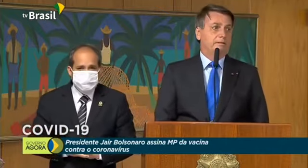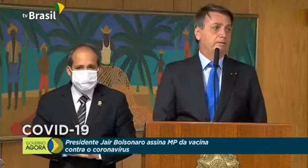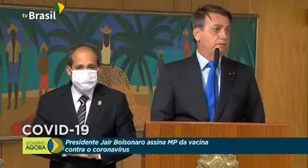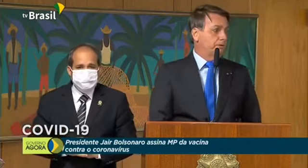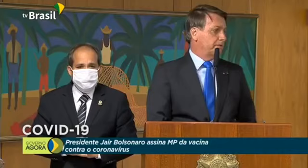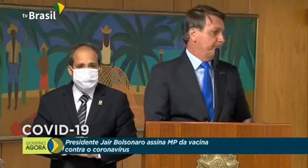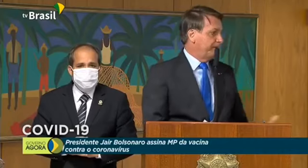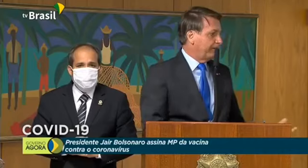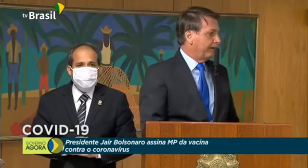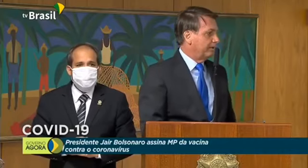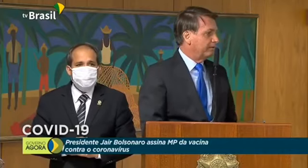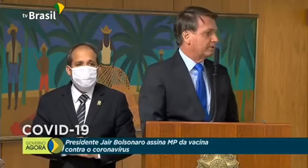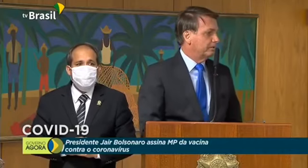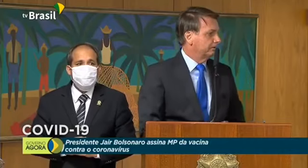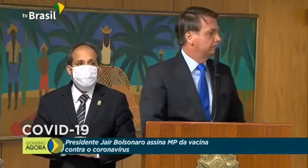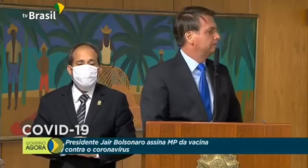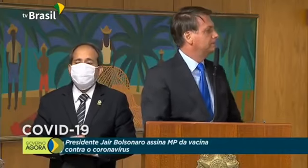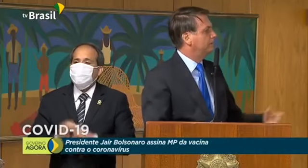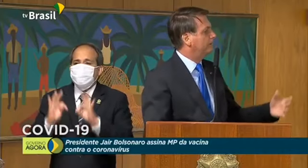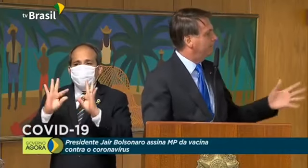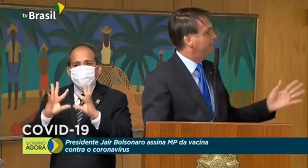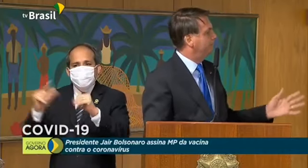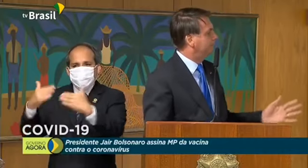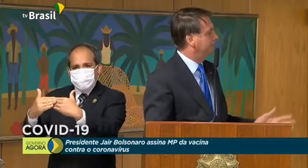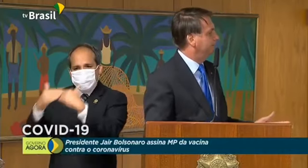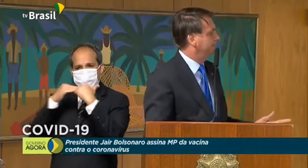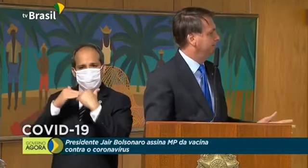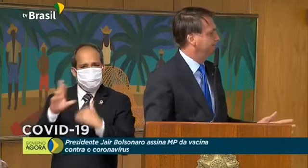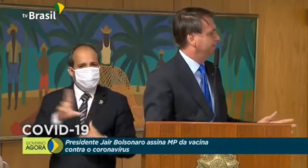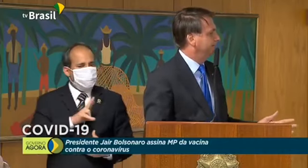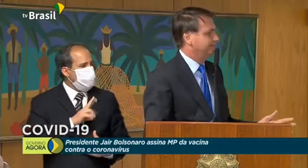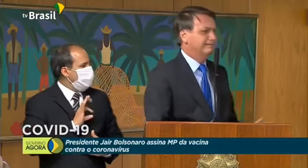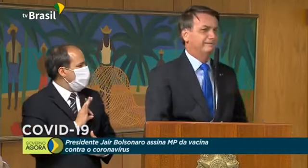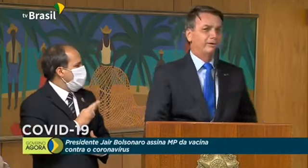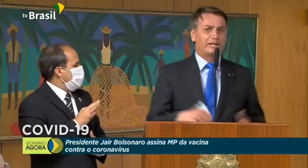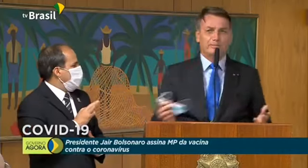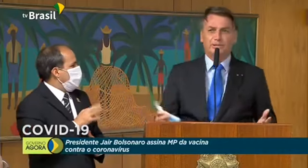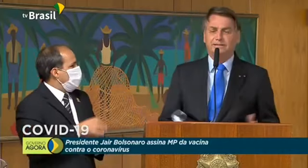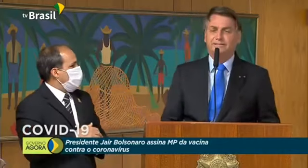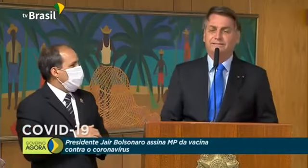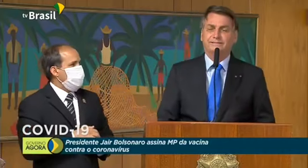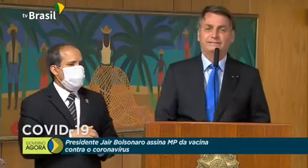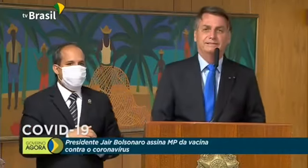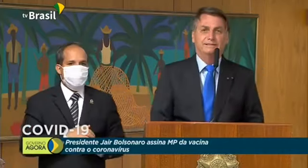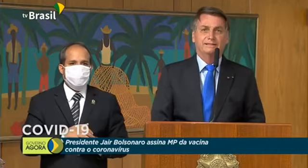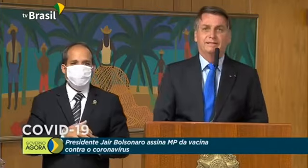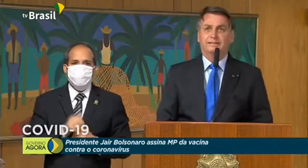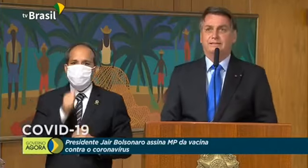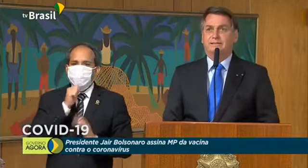E todos me falaram da questão do off-label, fora da bula.